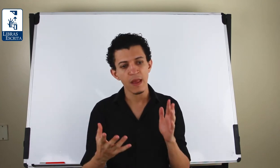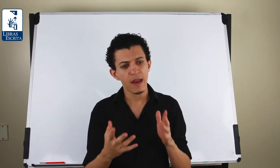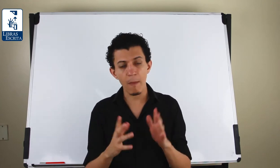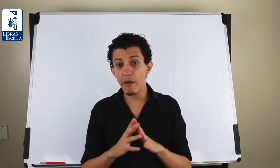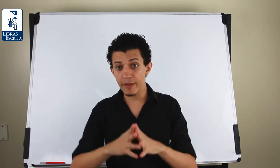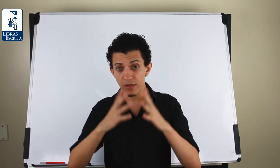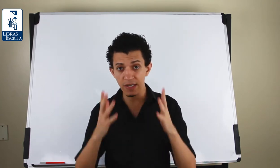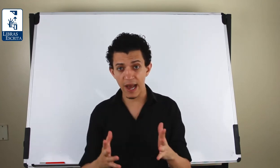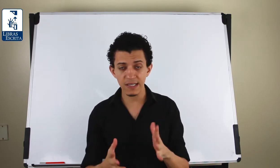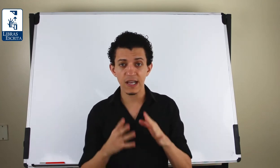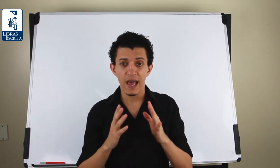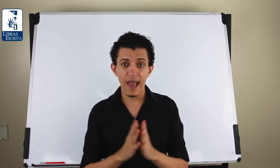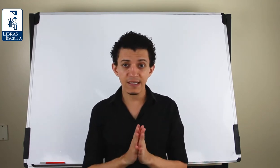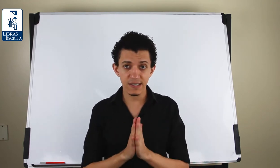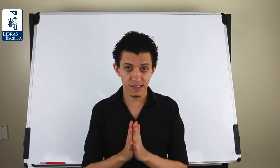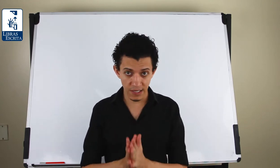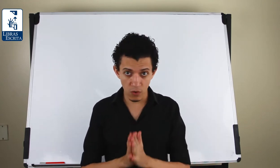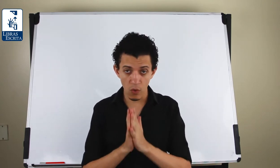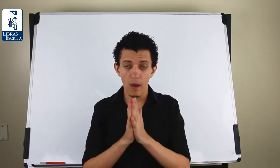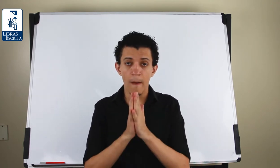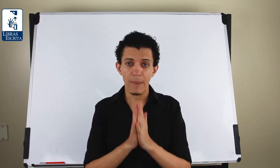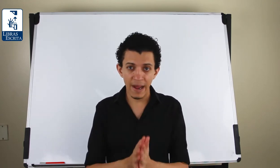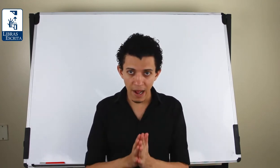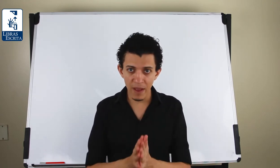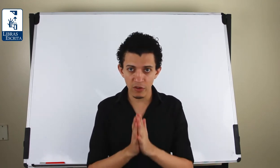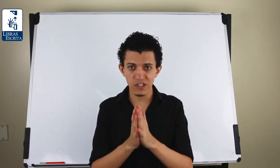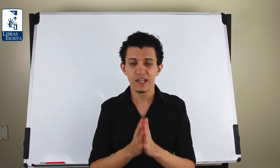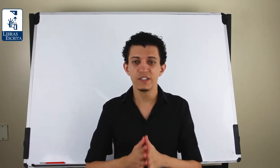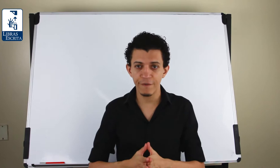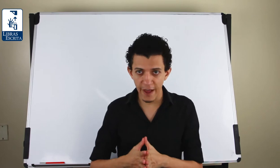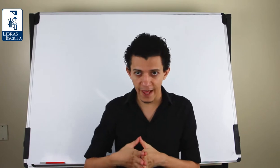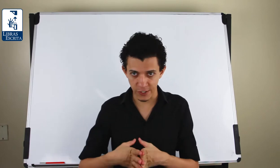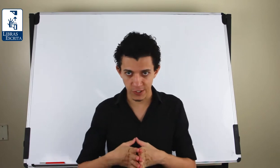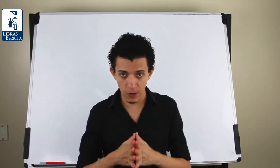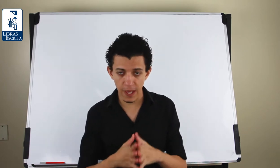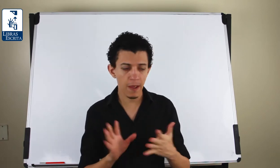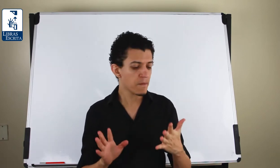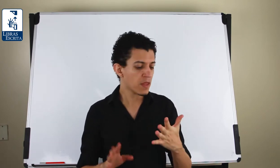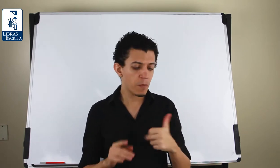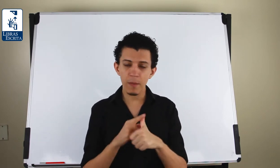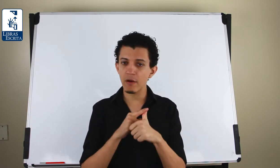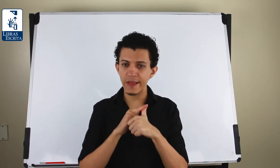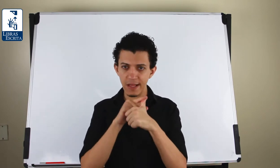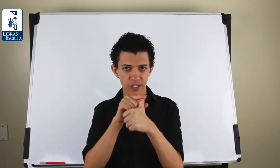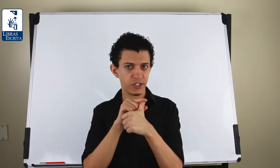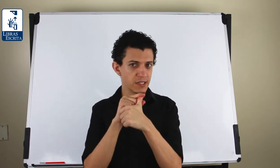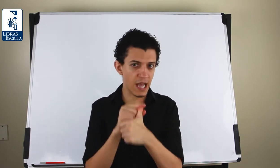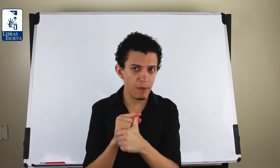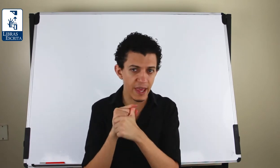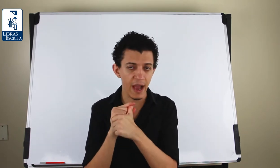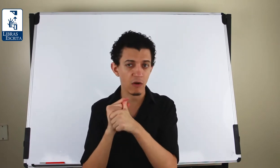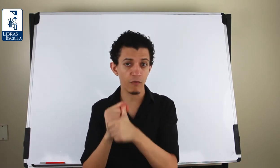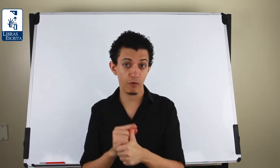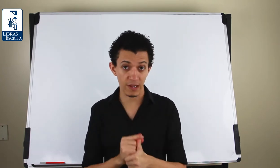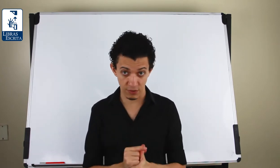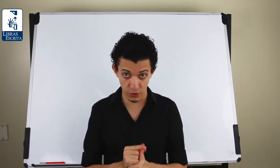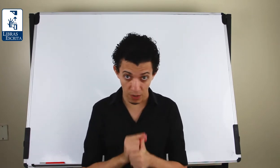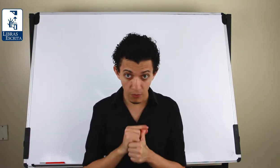na maioria dos sinais, esses cinco parâmetros diferentes, ok? O primeiro deles a gente já sabe que é a configuração de mão,